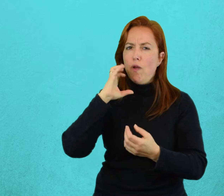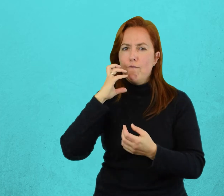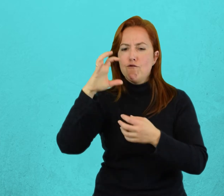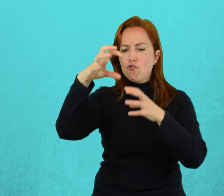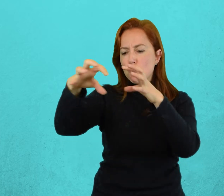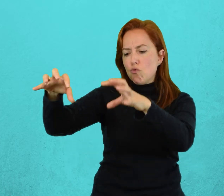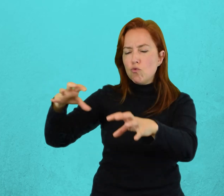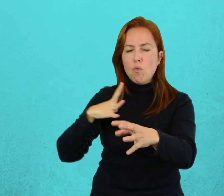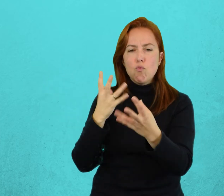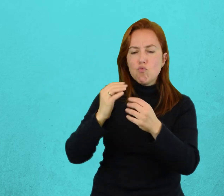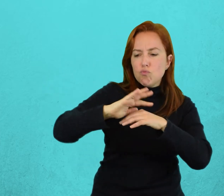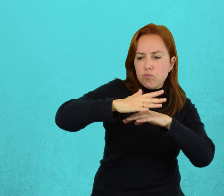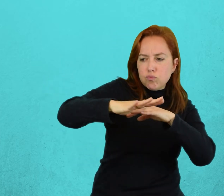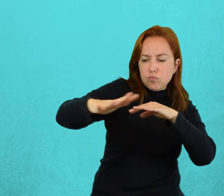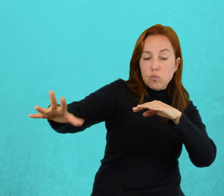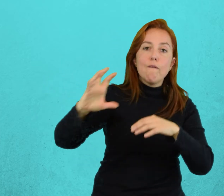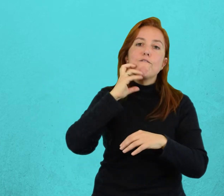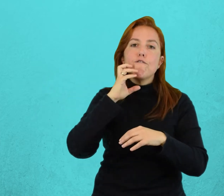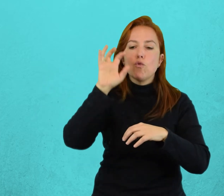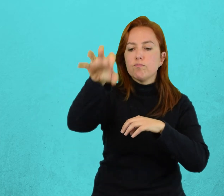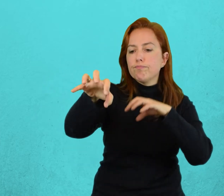y había una alfombra de mangos regados por los suelos.